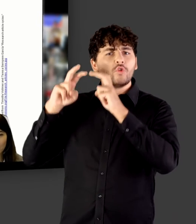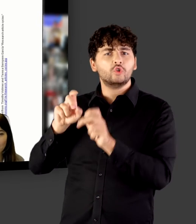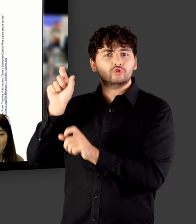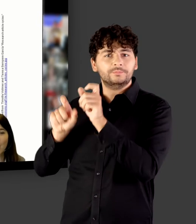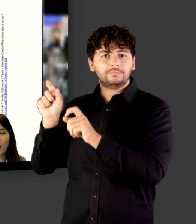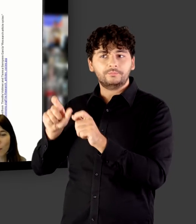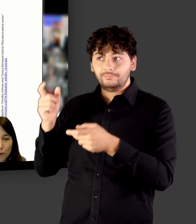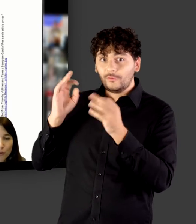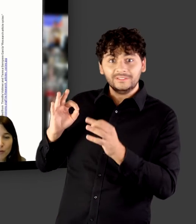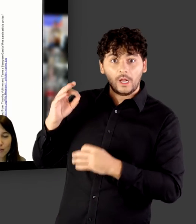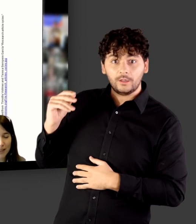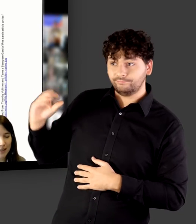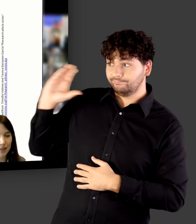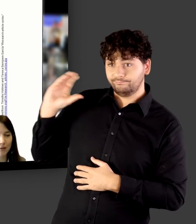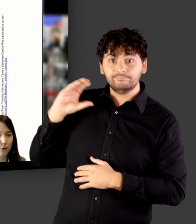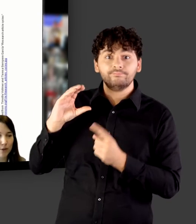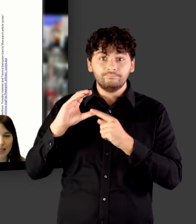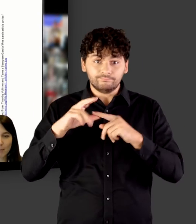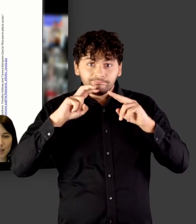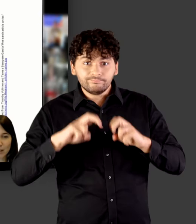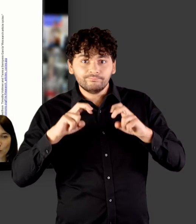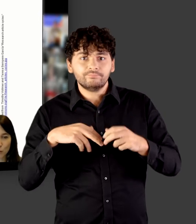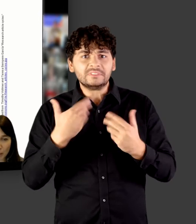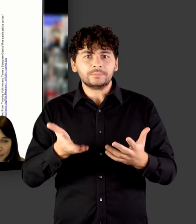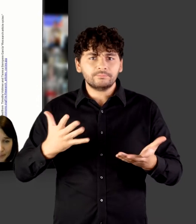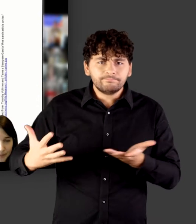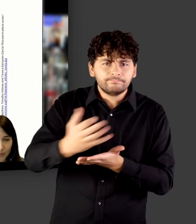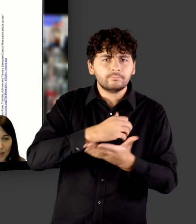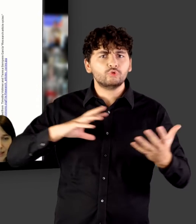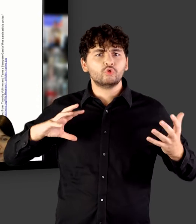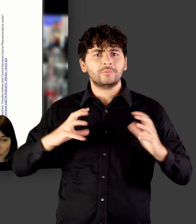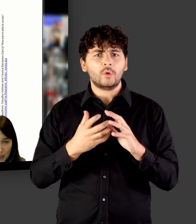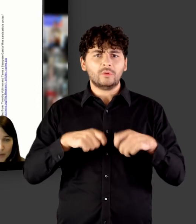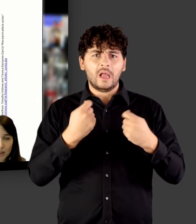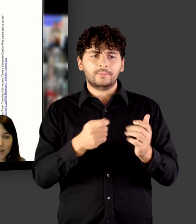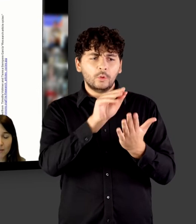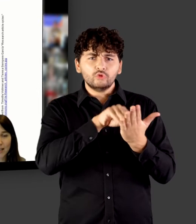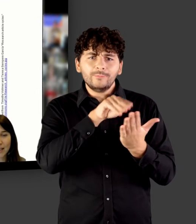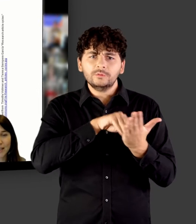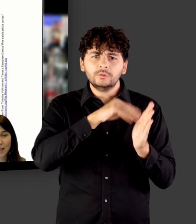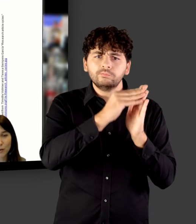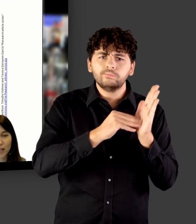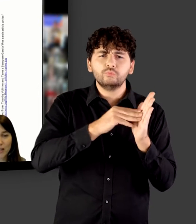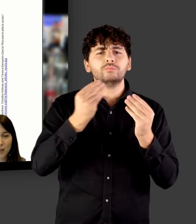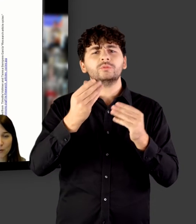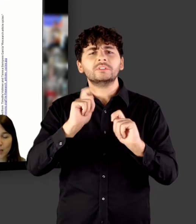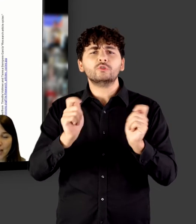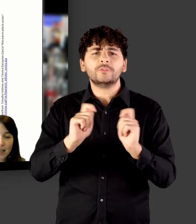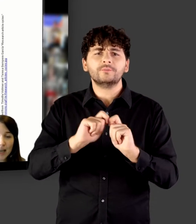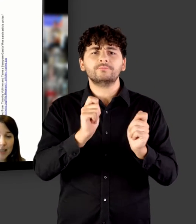forschen, fassen dann die Forschungsergebnisse zusammen. Die Manuskripte werden dann in traditionellen Zeitschriften eingereicht,